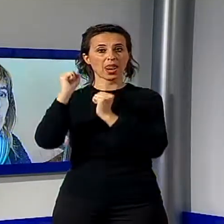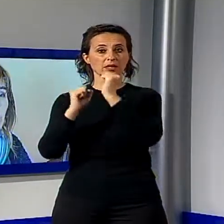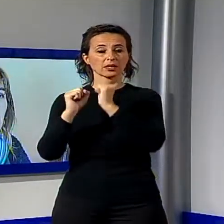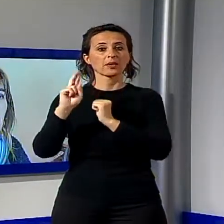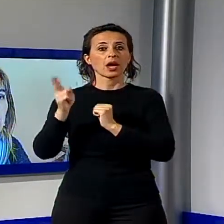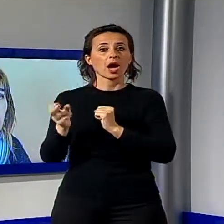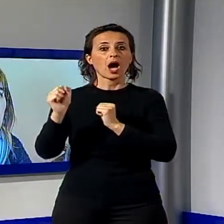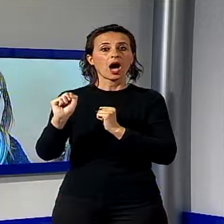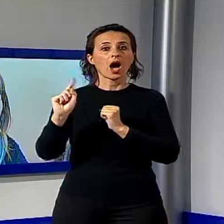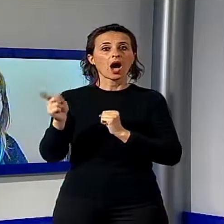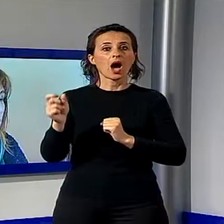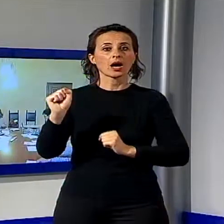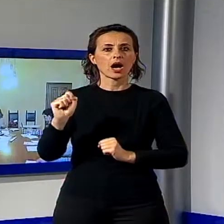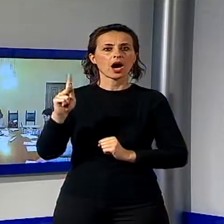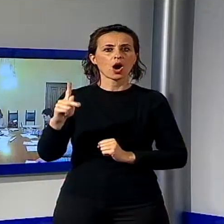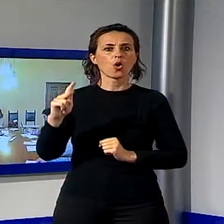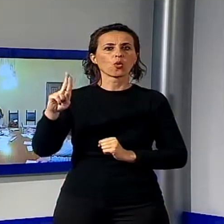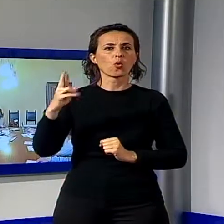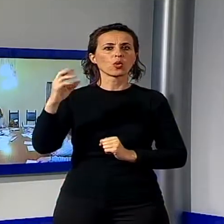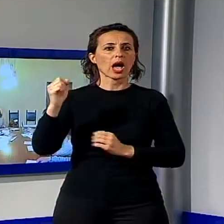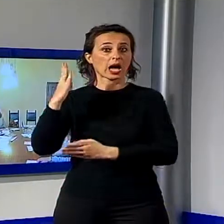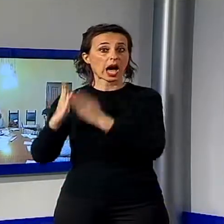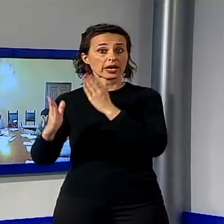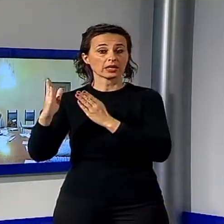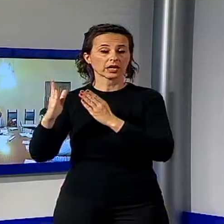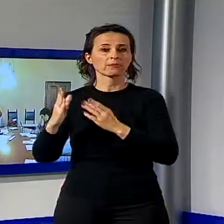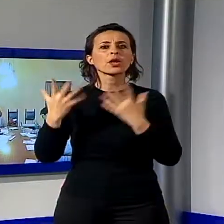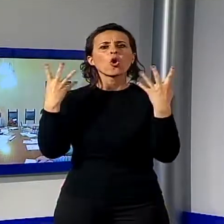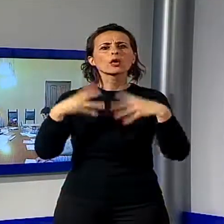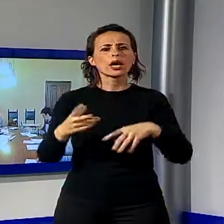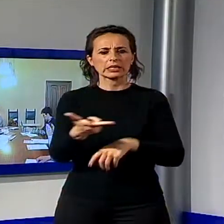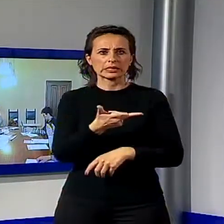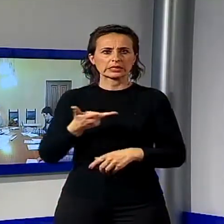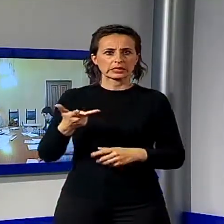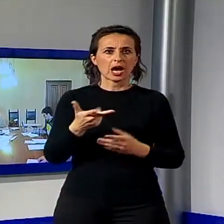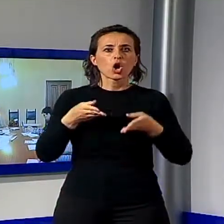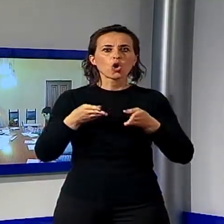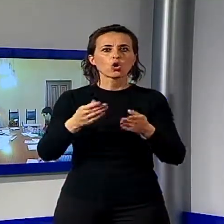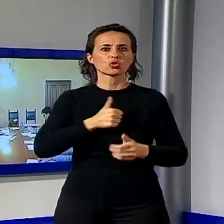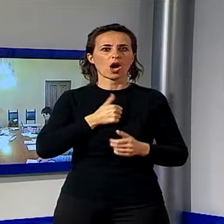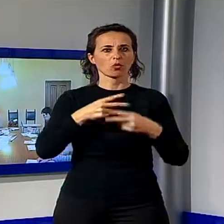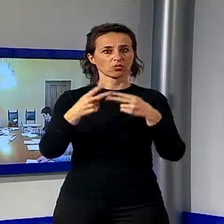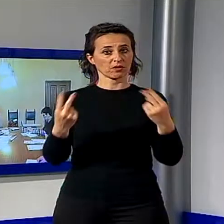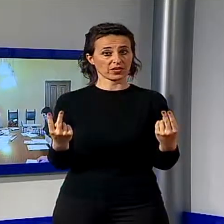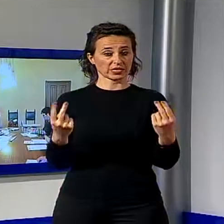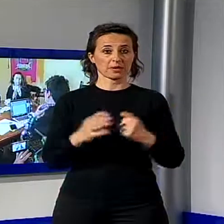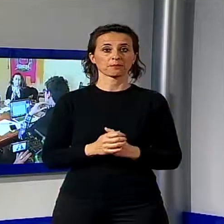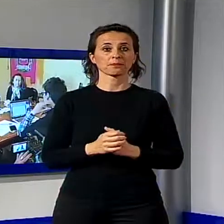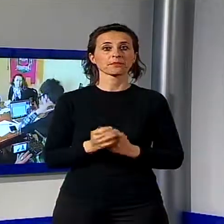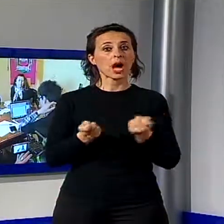realizzato il corso gratuito di autodifesa per le donne Non ho paura, un'iniziativa che l'amministrazione capannorese propone da diversi